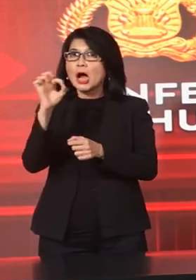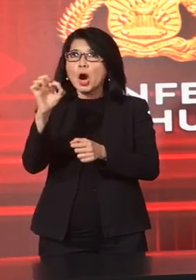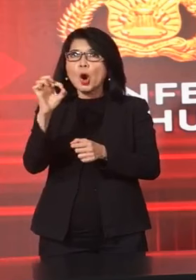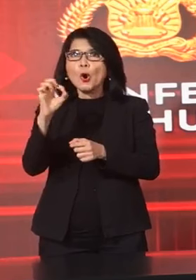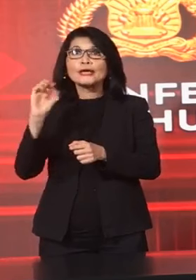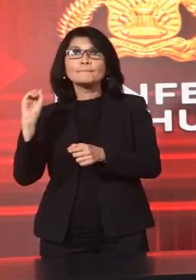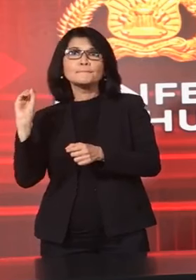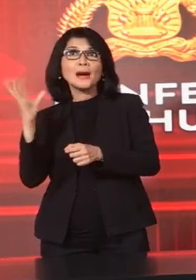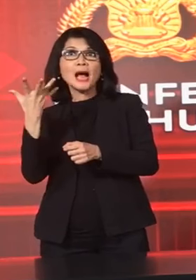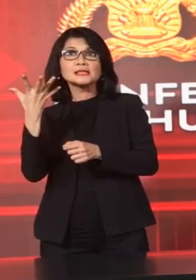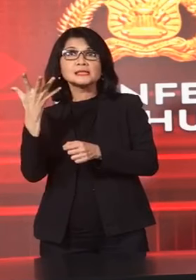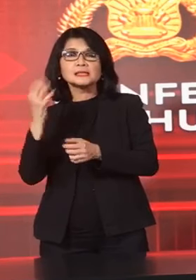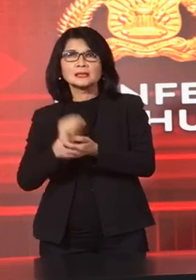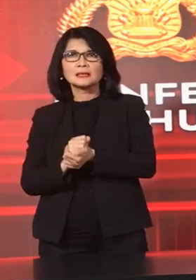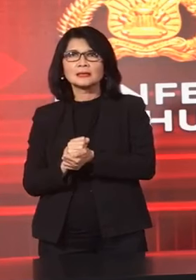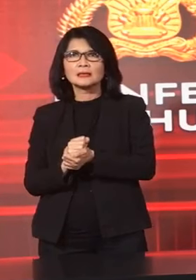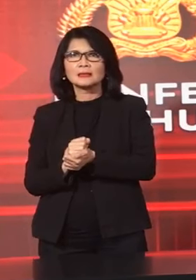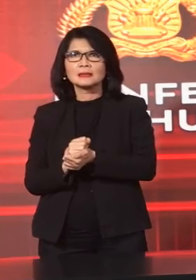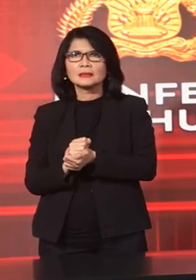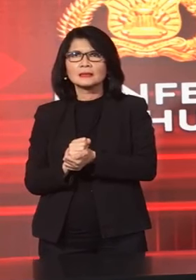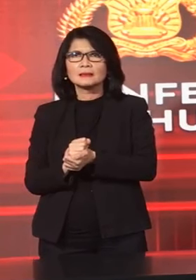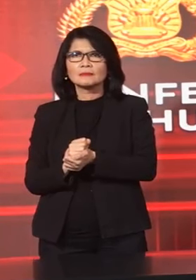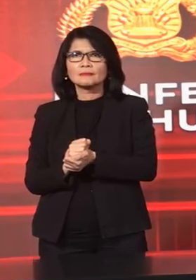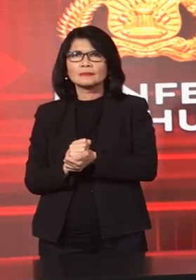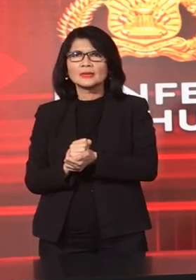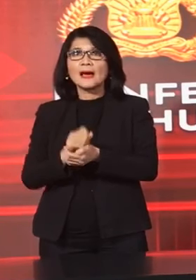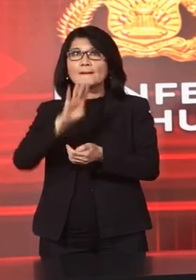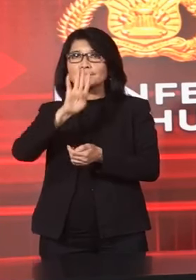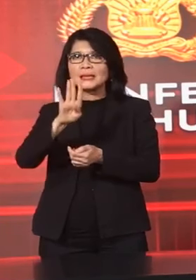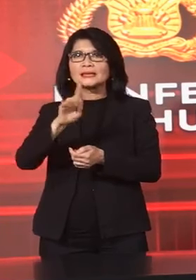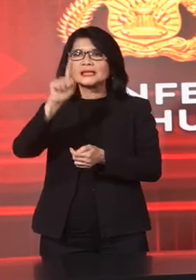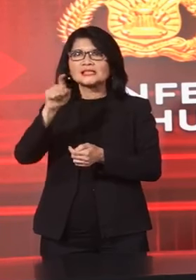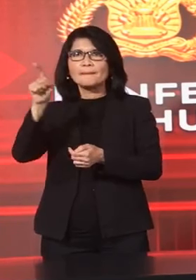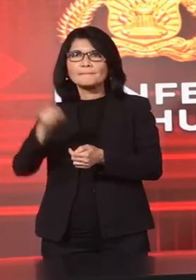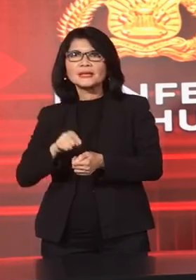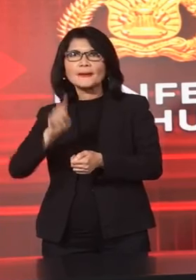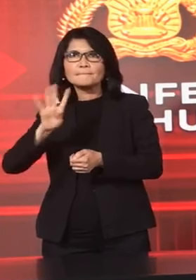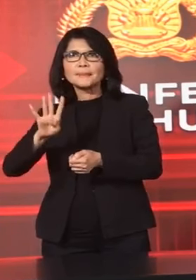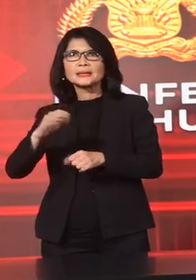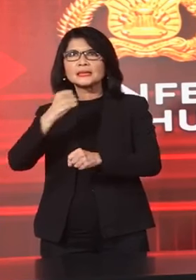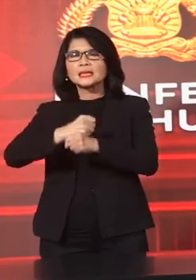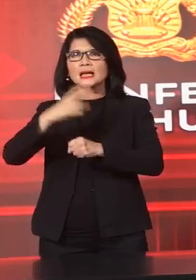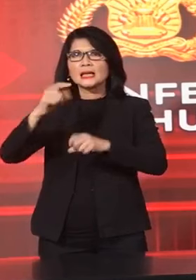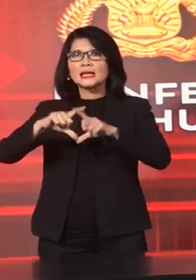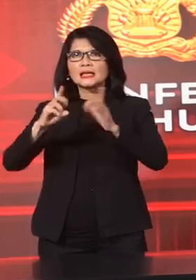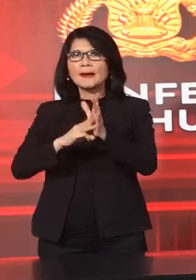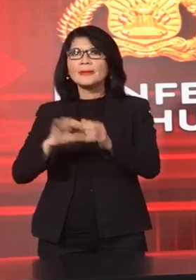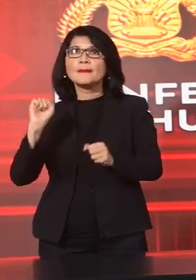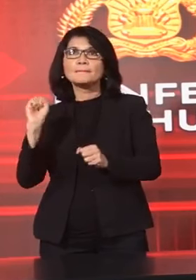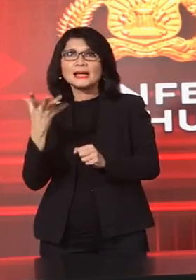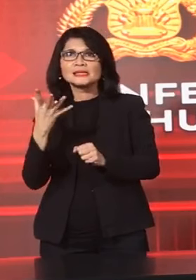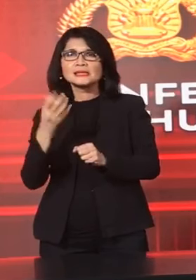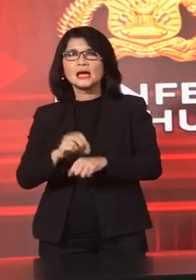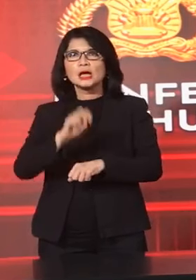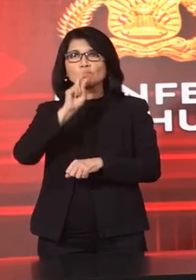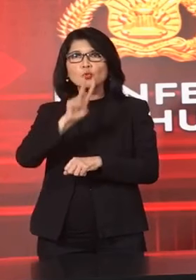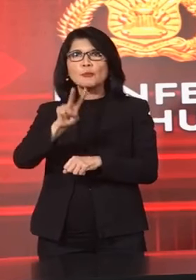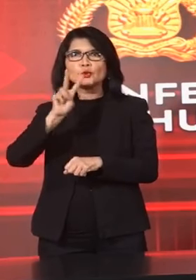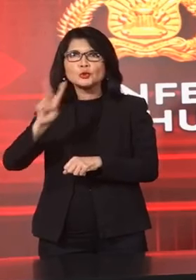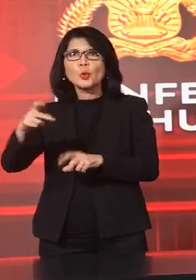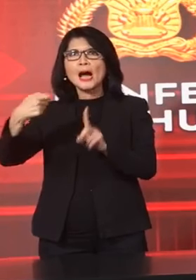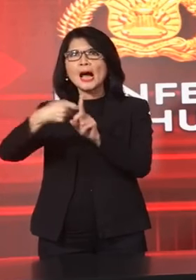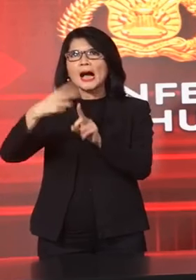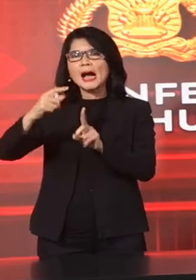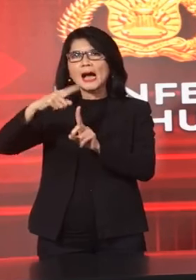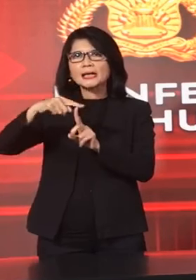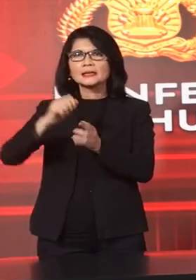Emas Sebesar 4 Seper 4 Gram Emas 22 Karat